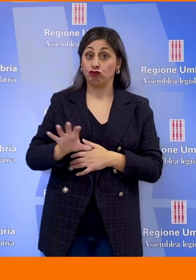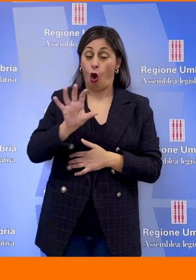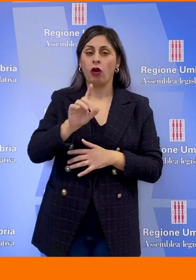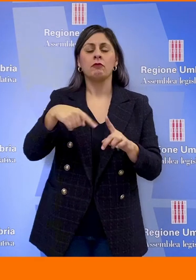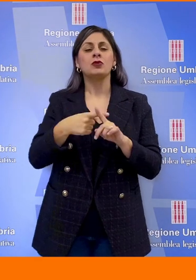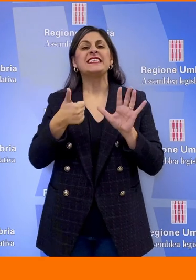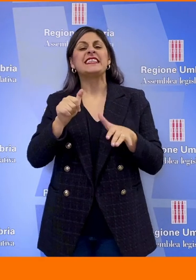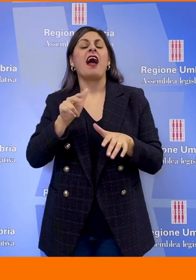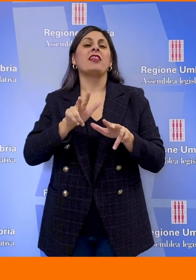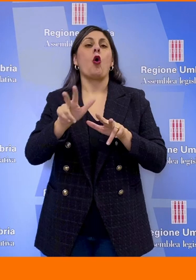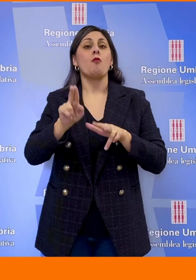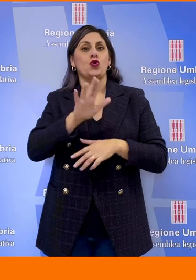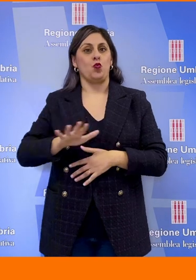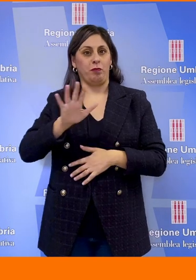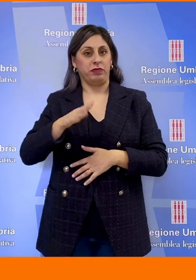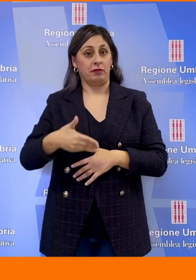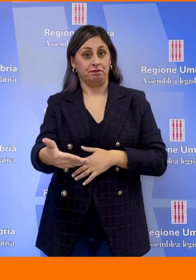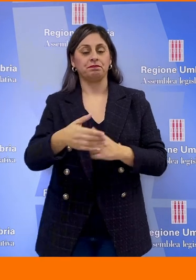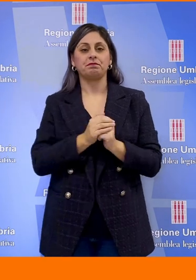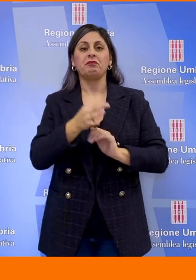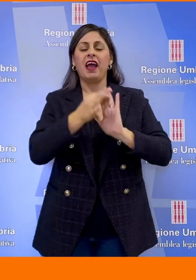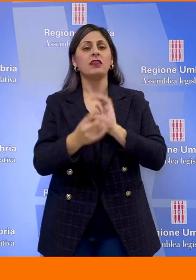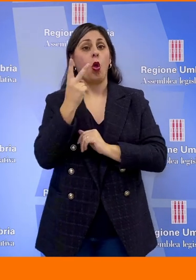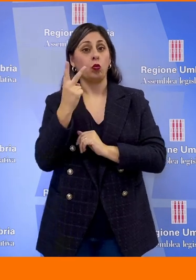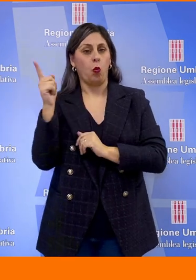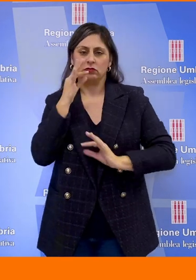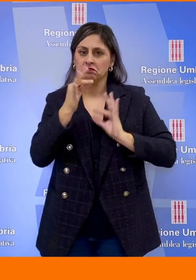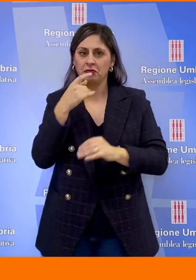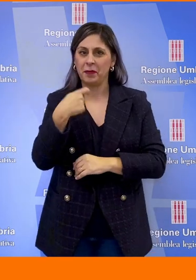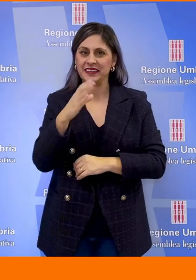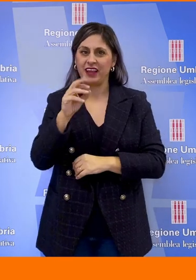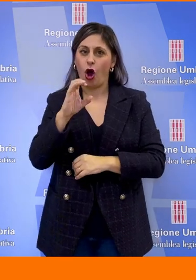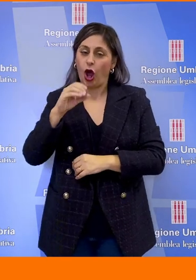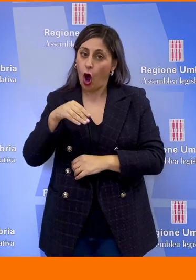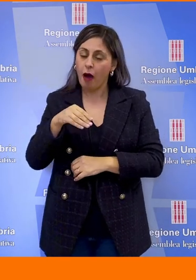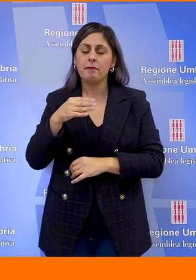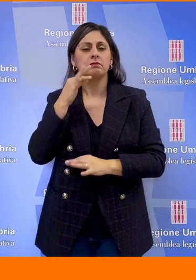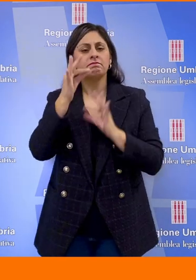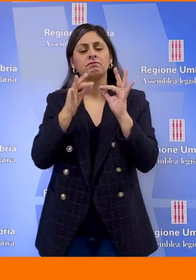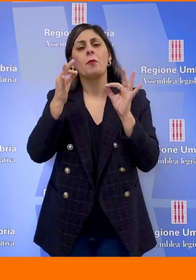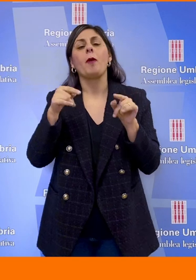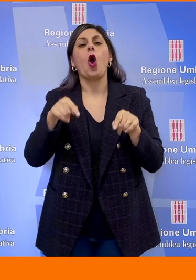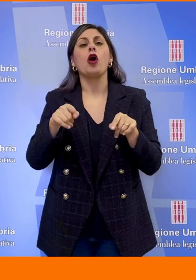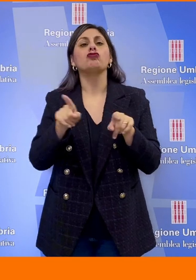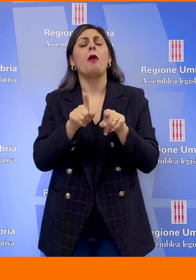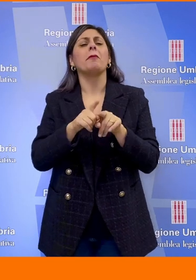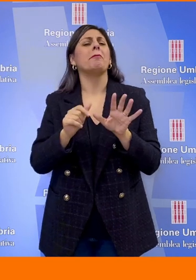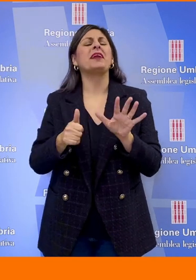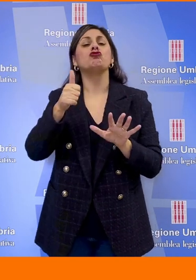dell'Umbria L'articolo 2, ha spiegato la Presidente del Corecom enuncia quello che oggi è avvertito come il principale limite della legge 28 del